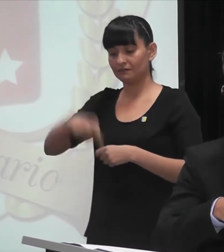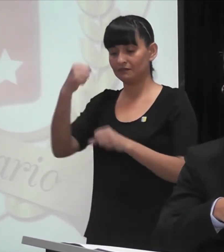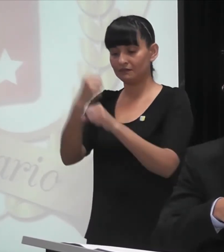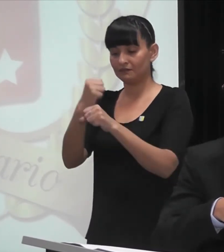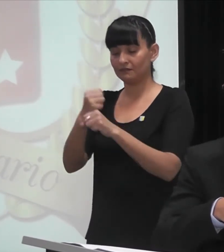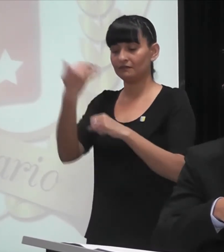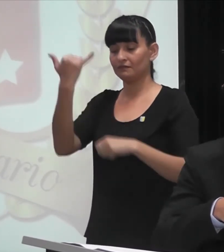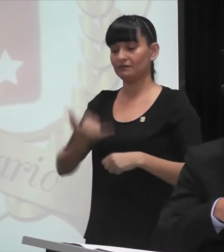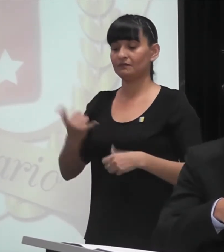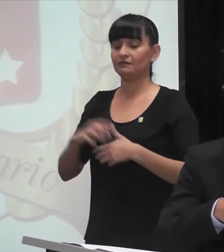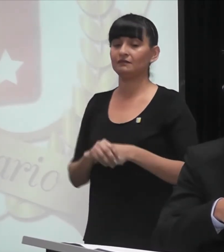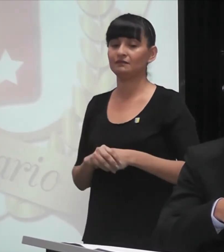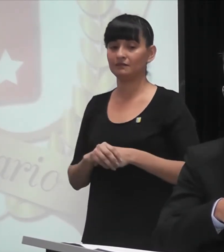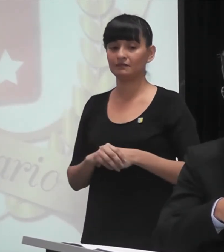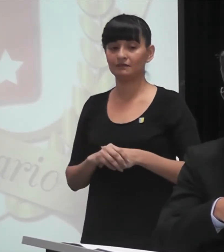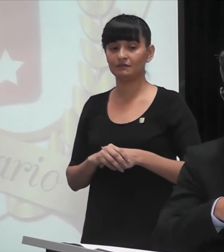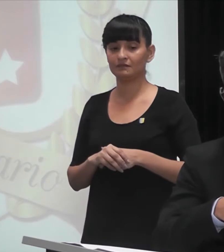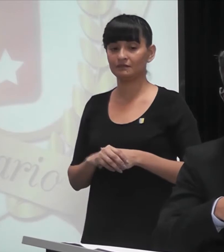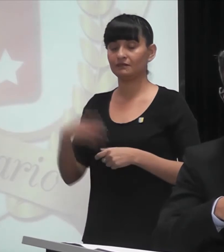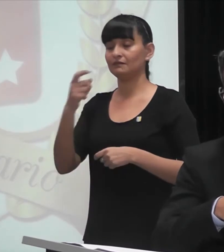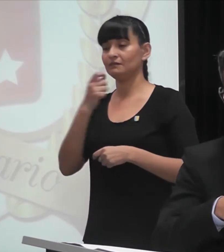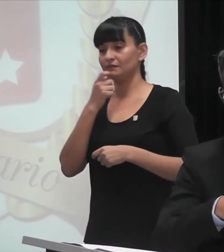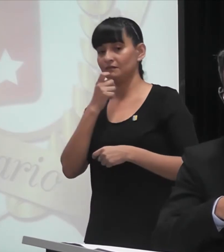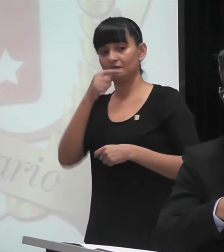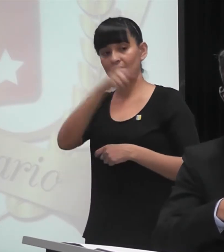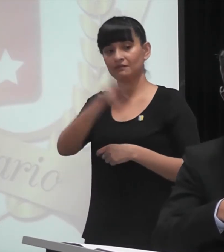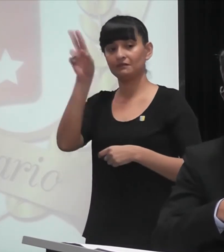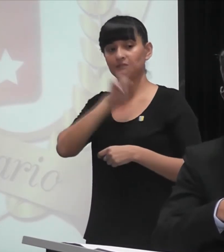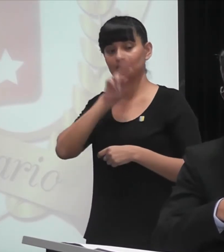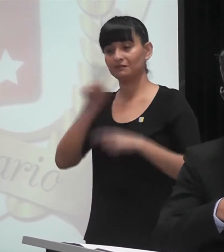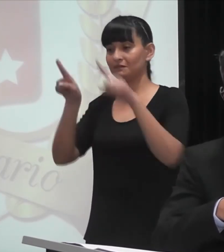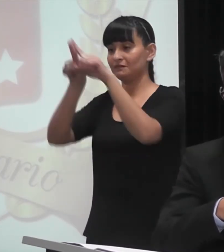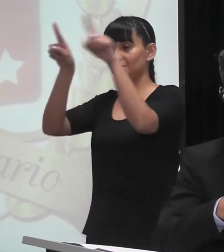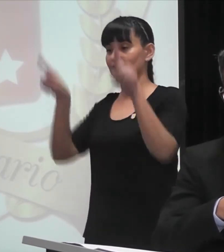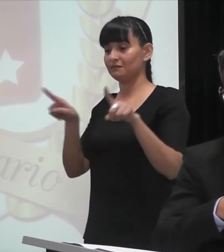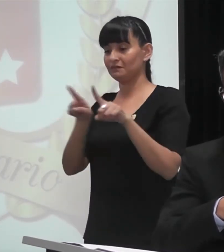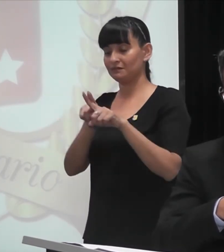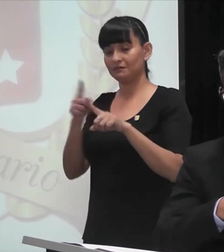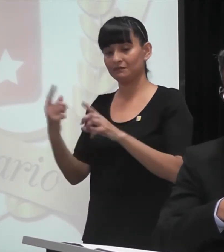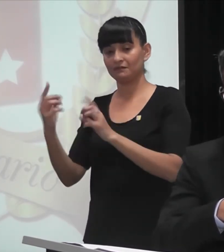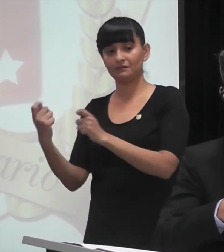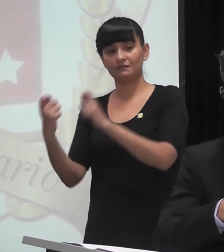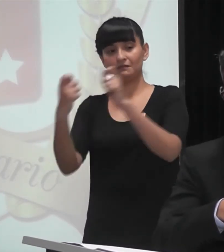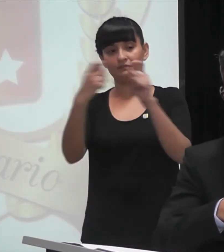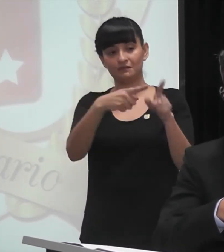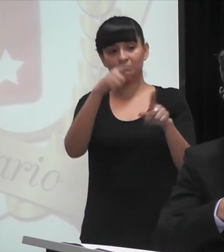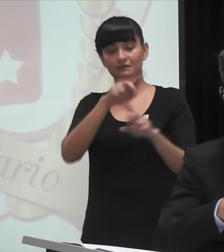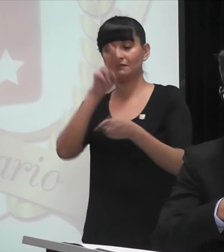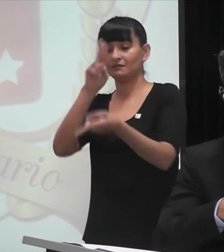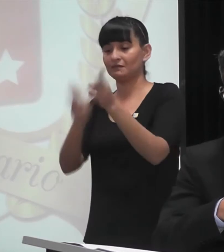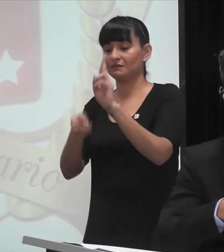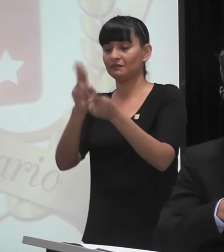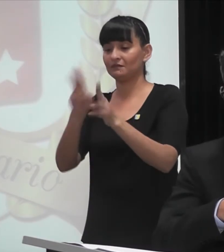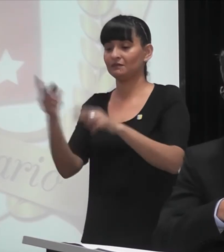Milo, querida, por algo nos dieron la estatuilla del divino maestro que